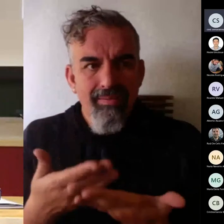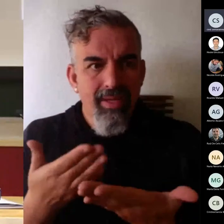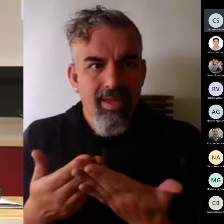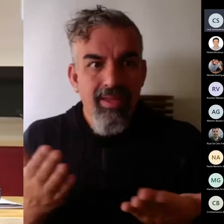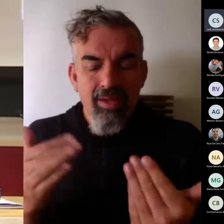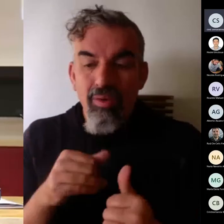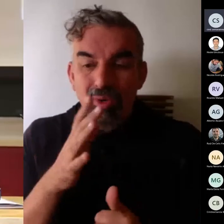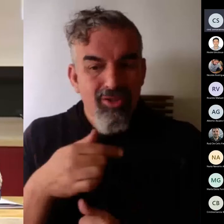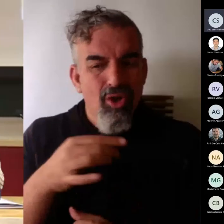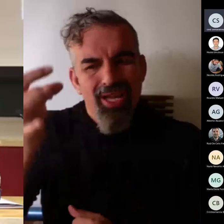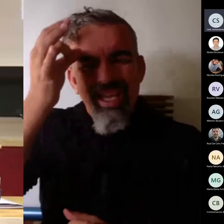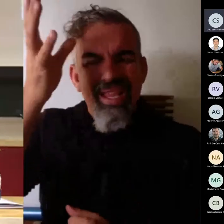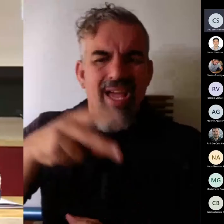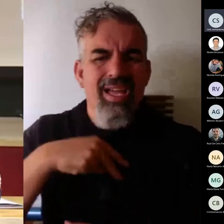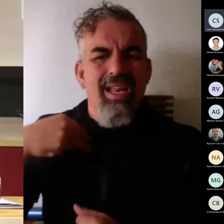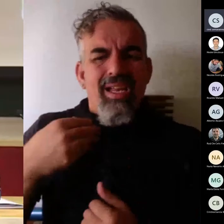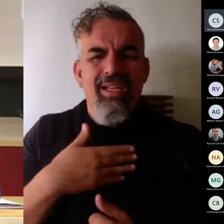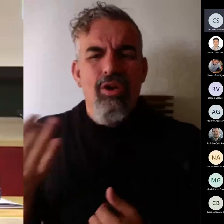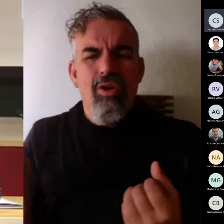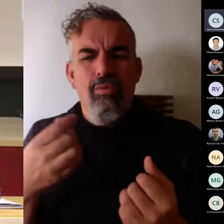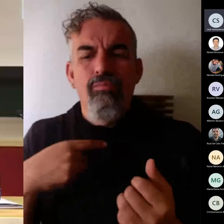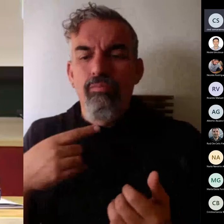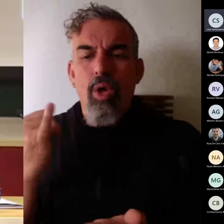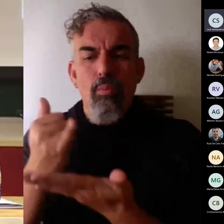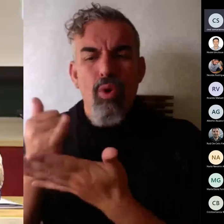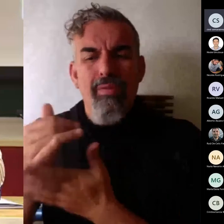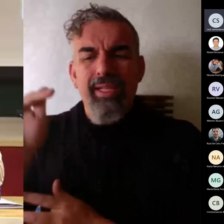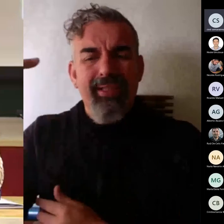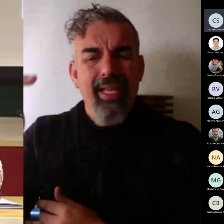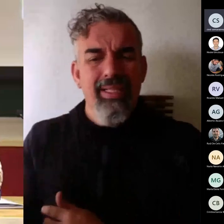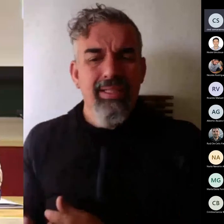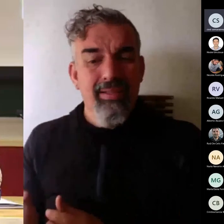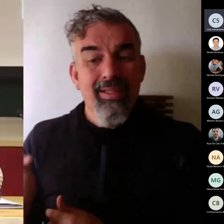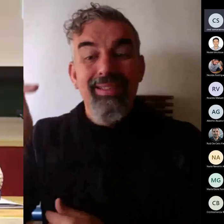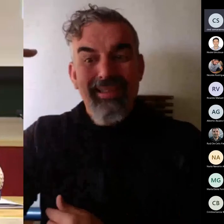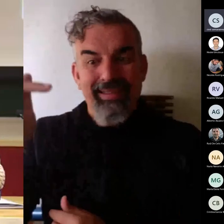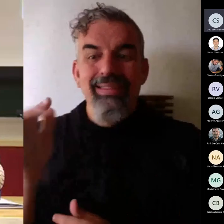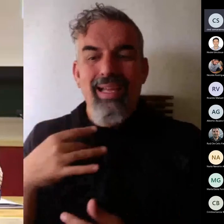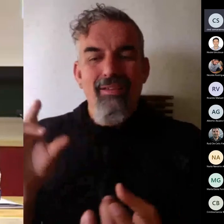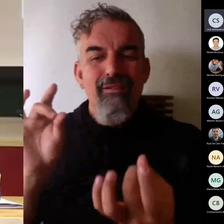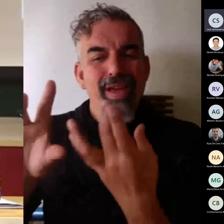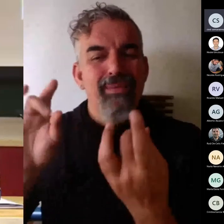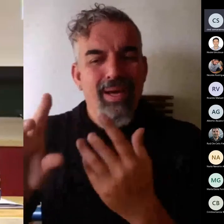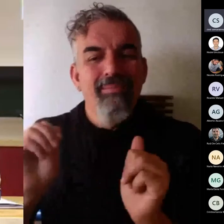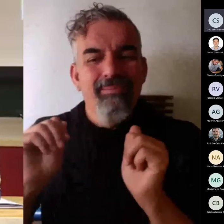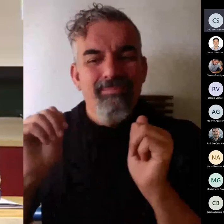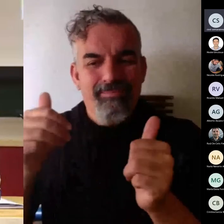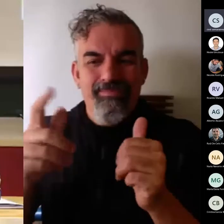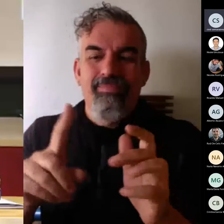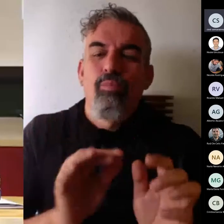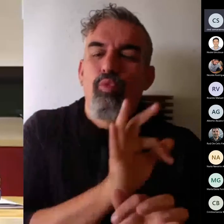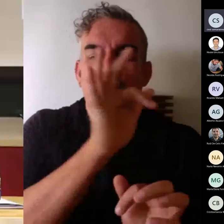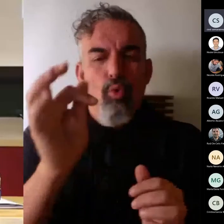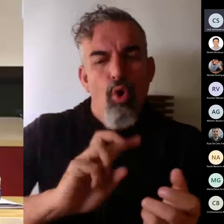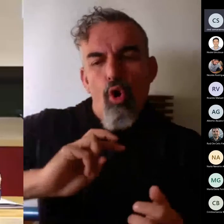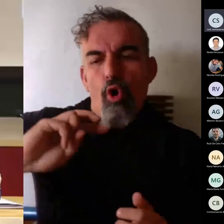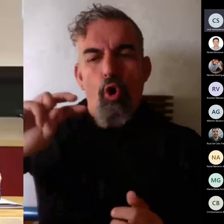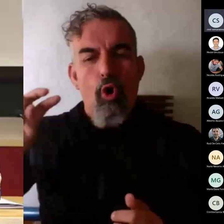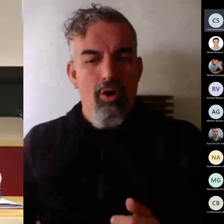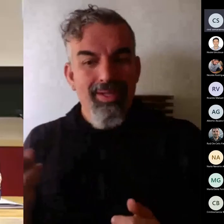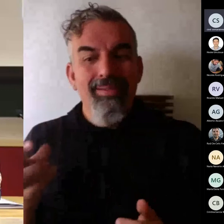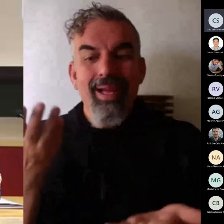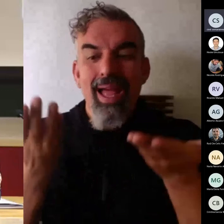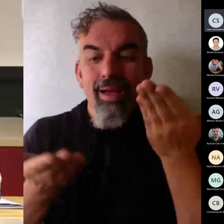la idea es hacemos una prueba de ese tipo y con ese feedback empezamos la siguiente esa es la idea de la